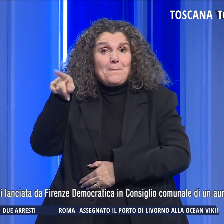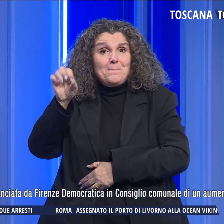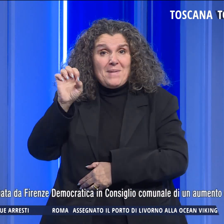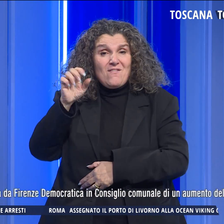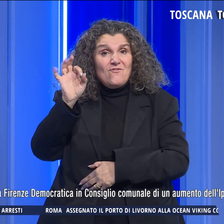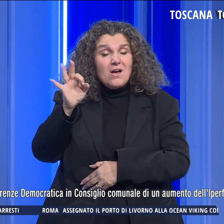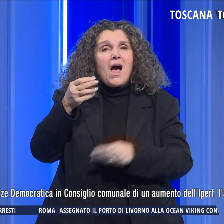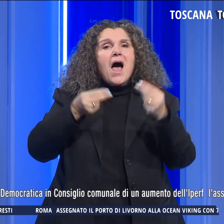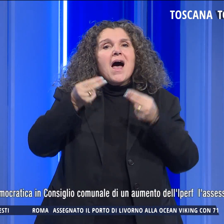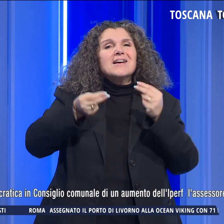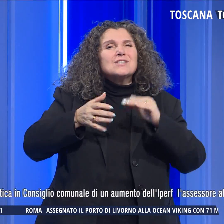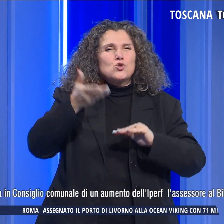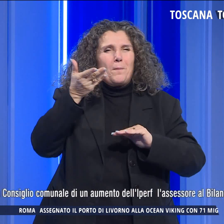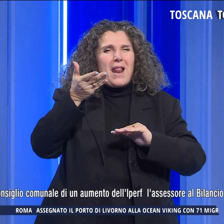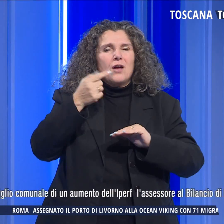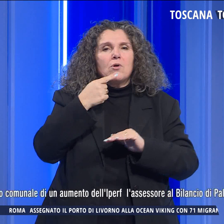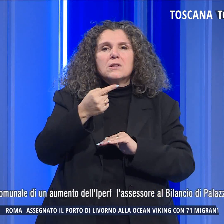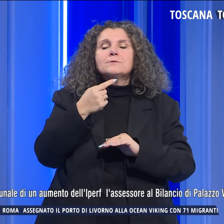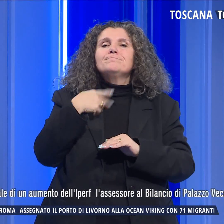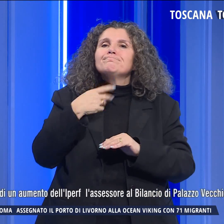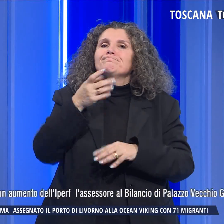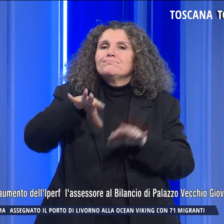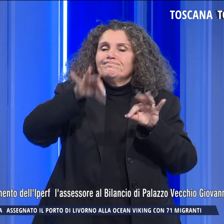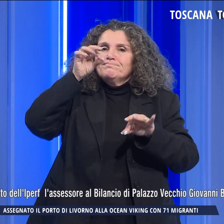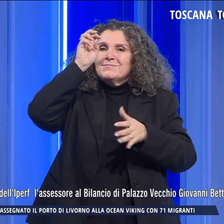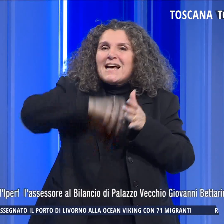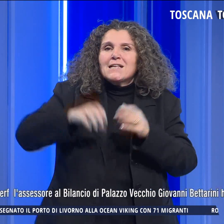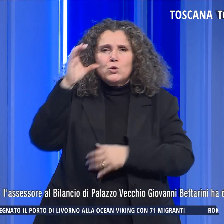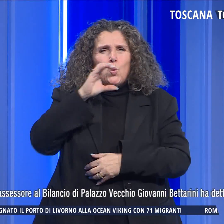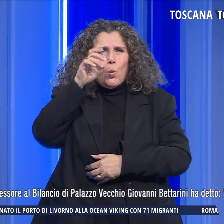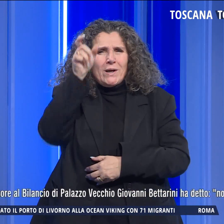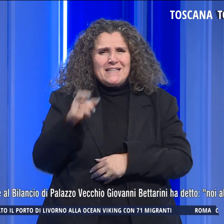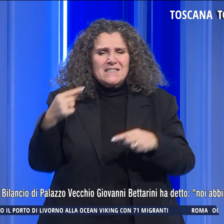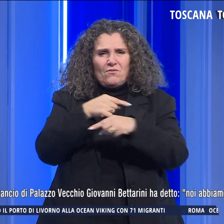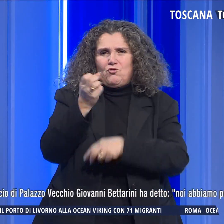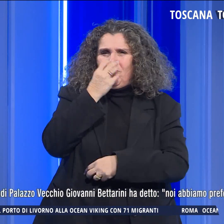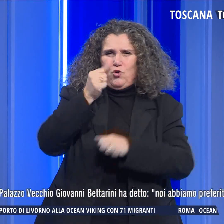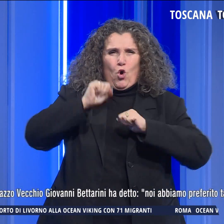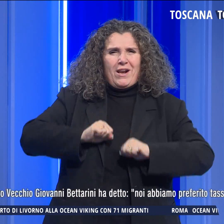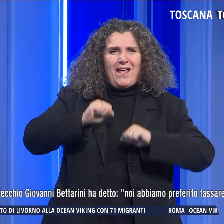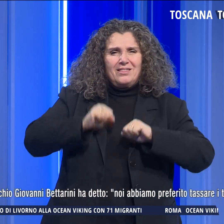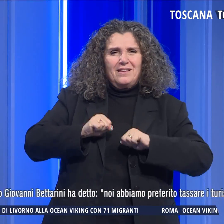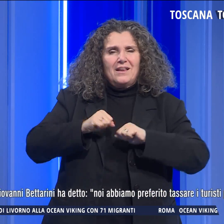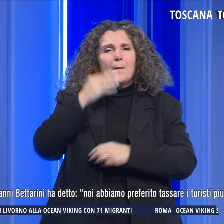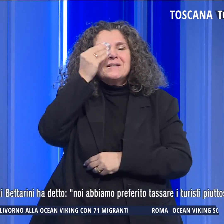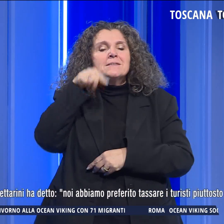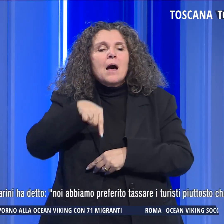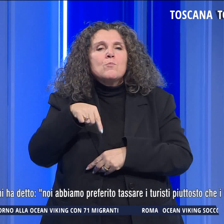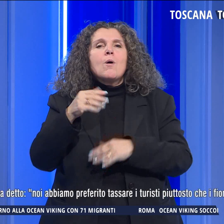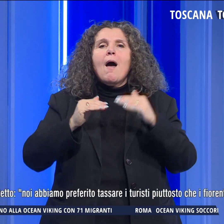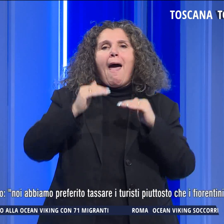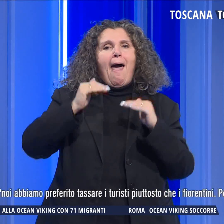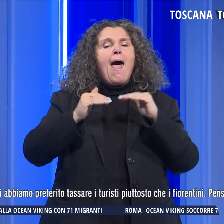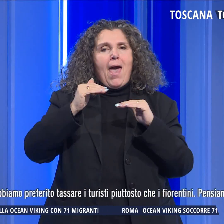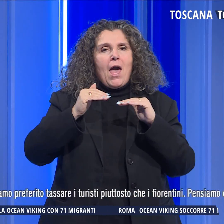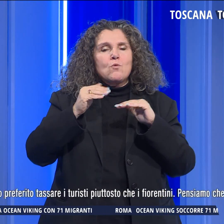bilancio ha detto Noi abbiamo preferito tassare i turisti piuttosto che i fiorentini. Pensiamo che questa sia una cosa equa,